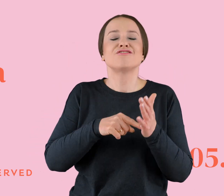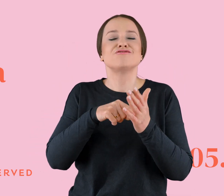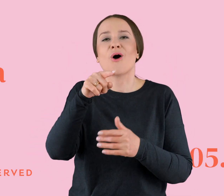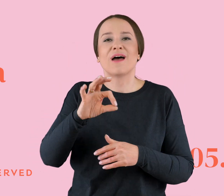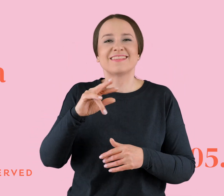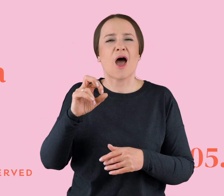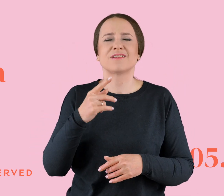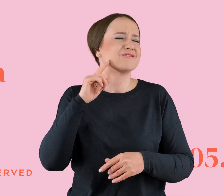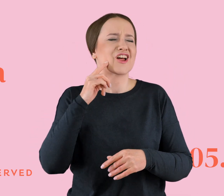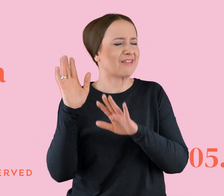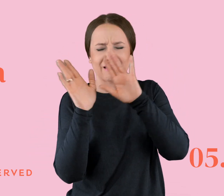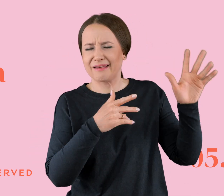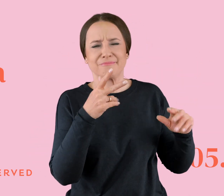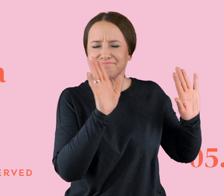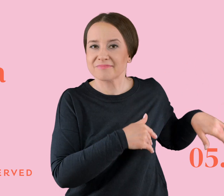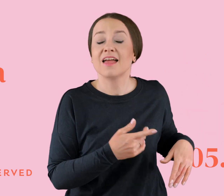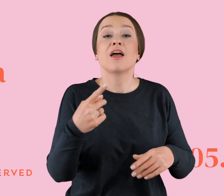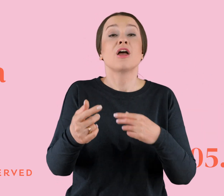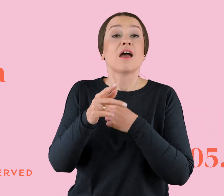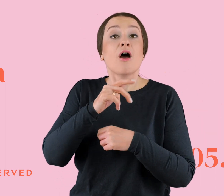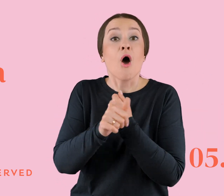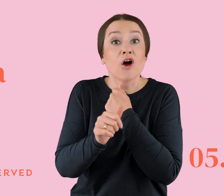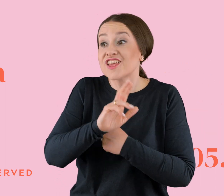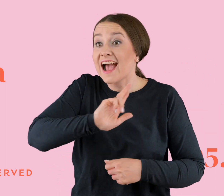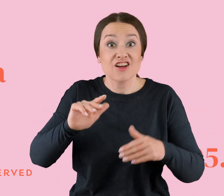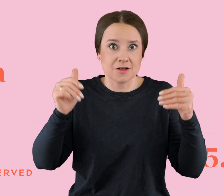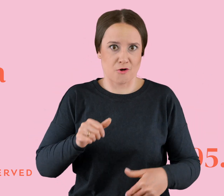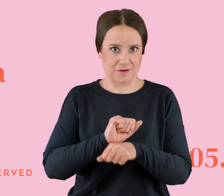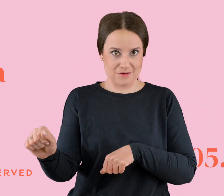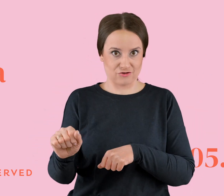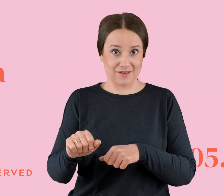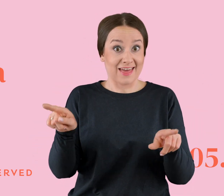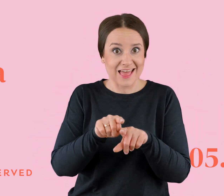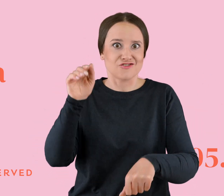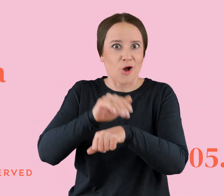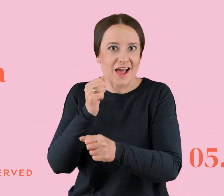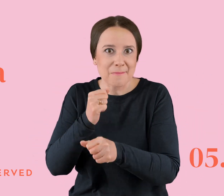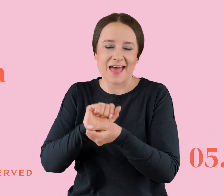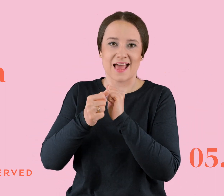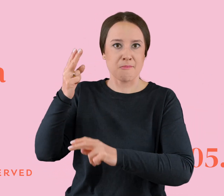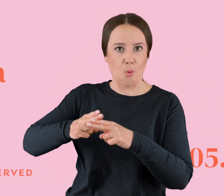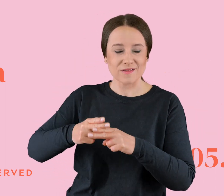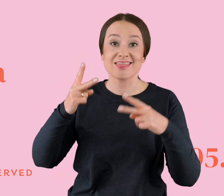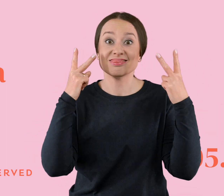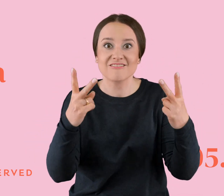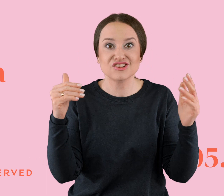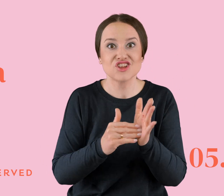chodzi mi o to, że toksyną może być każdy. To może być nawet koleżanka z pracy tak naprawdę, albo kuzynka. I najważniejsze, co trzeba wiedzieć o toksynach, to jest to,